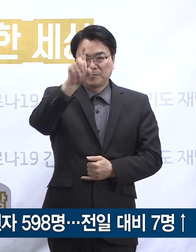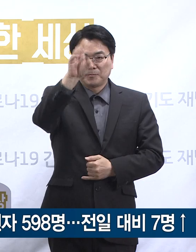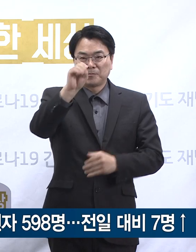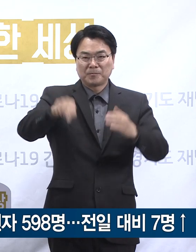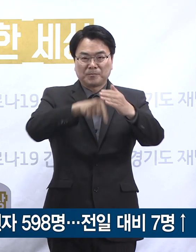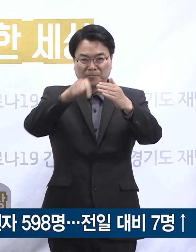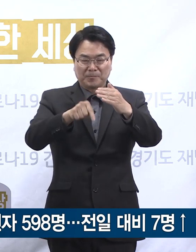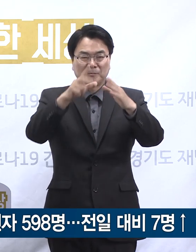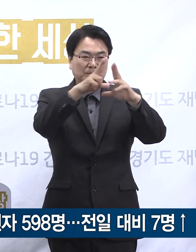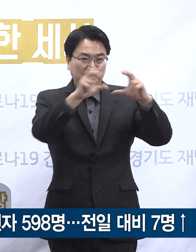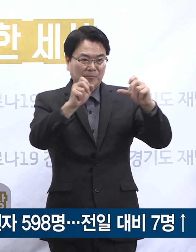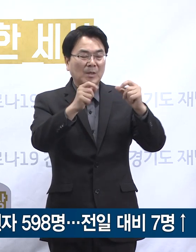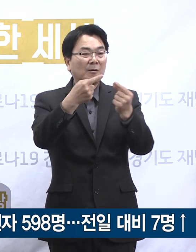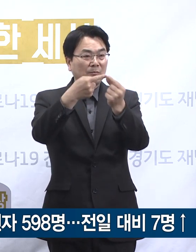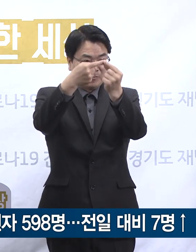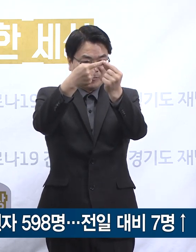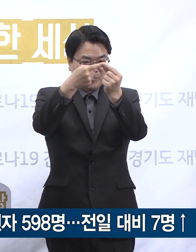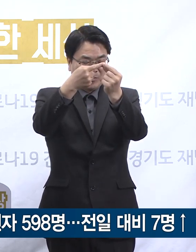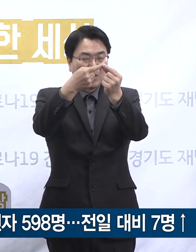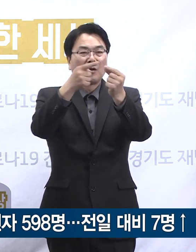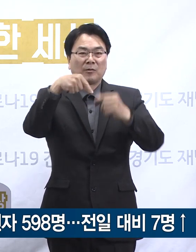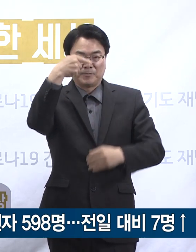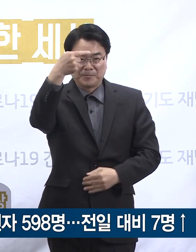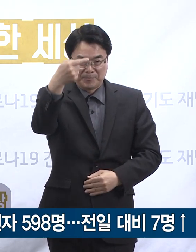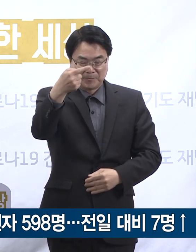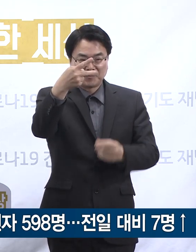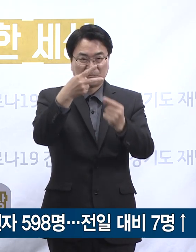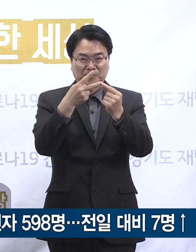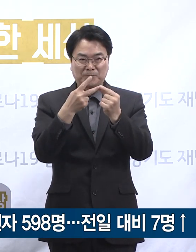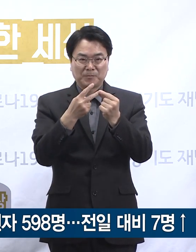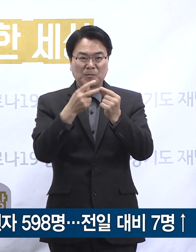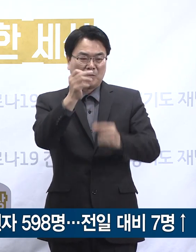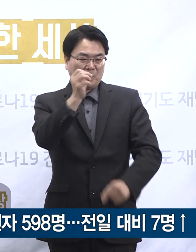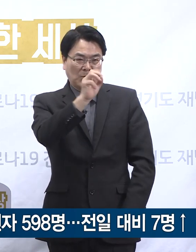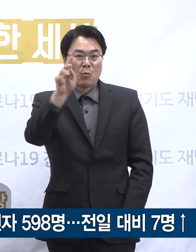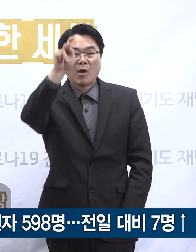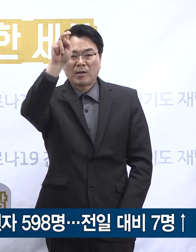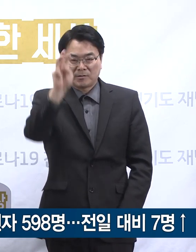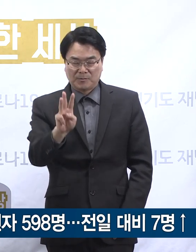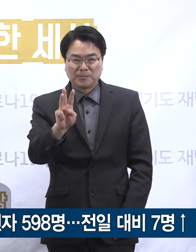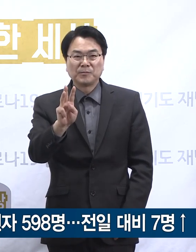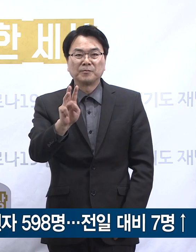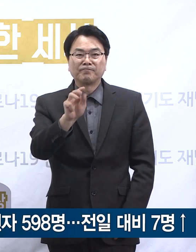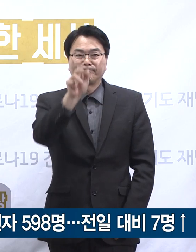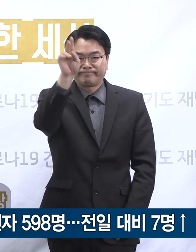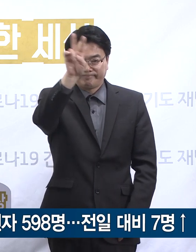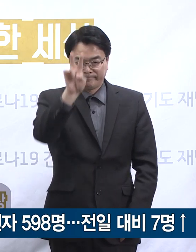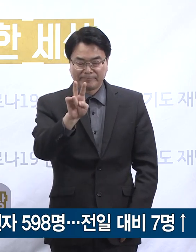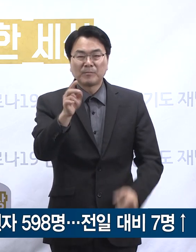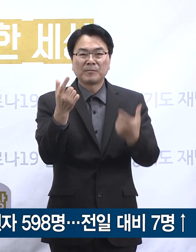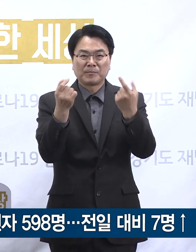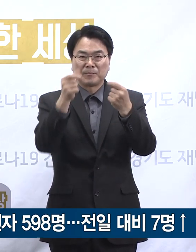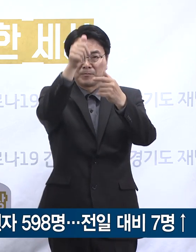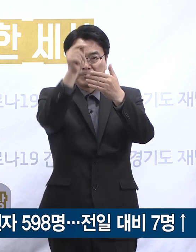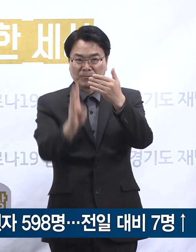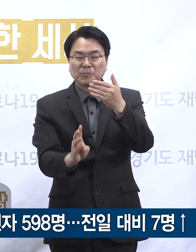수는 성남시가 12.4명으로 가장 높고 다음으로 과천시와 군포시 각 10.3명 순입니다.